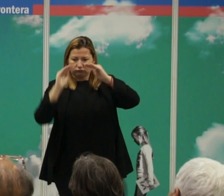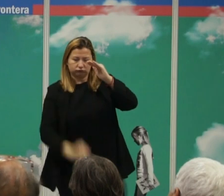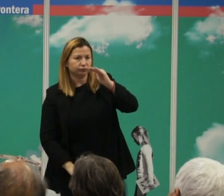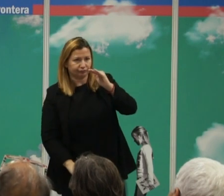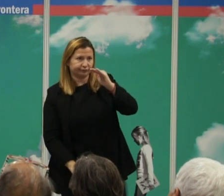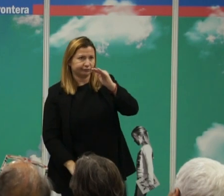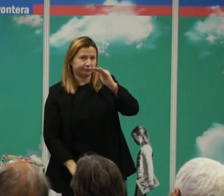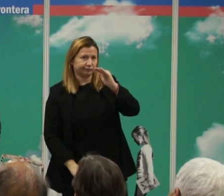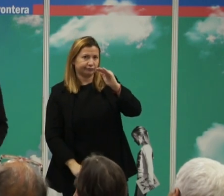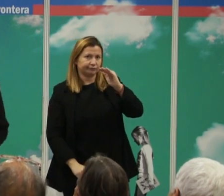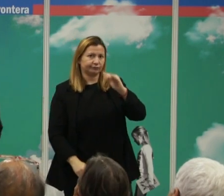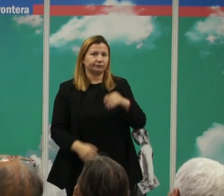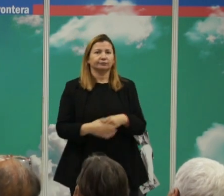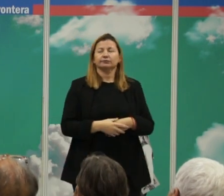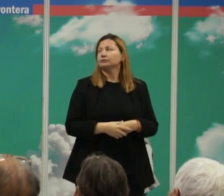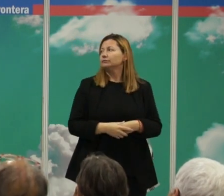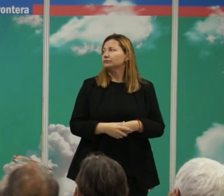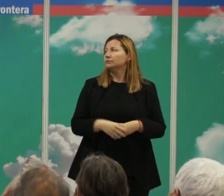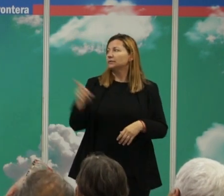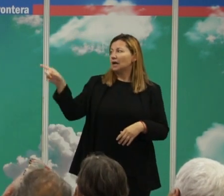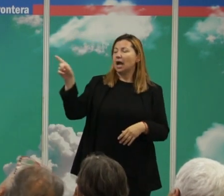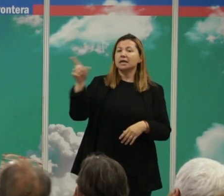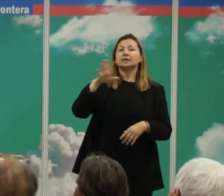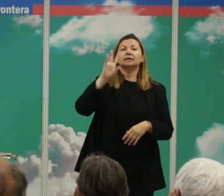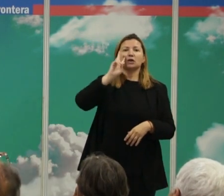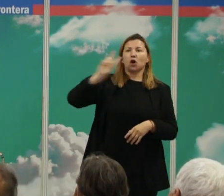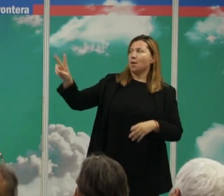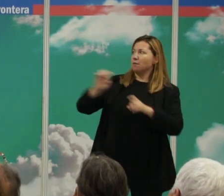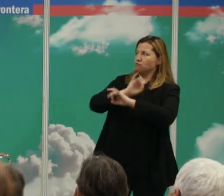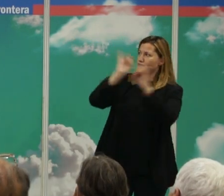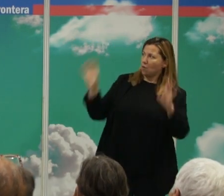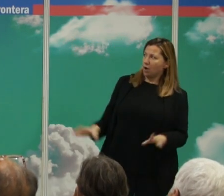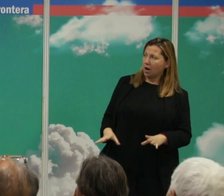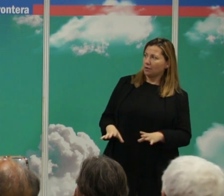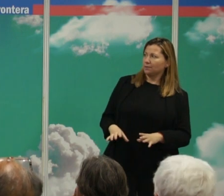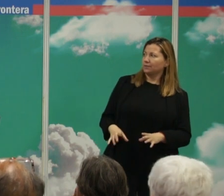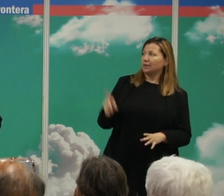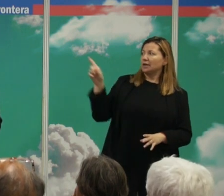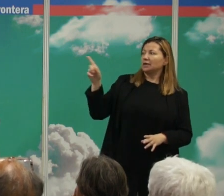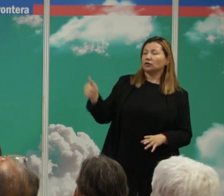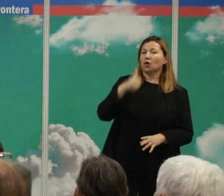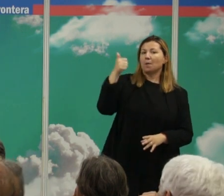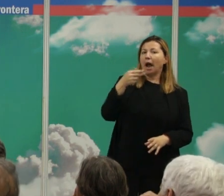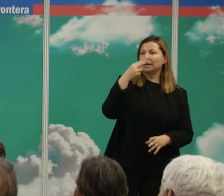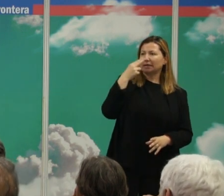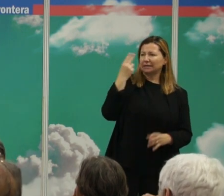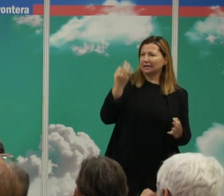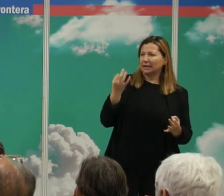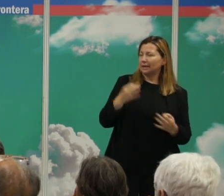estimado filogenéticamente entonces se ve el patrón se ve bastante claro y de hecho lo que es más interesante es que